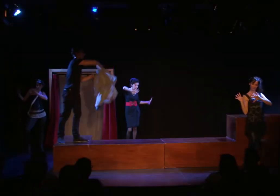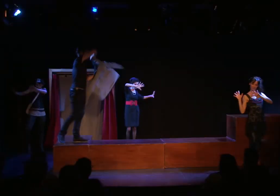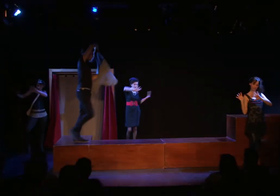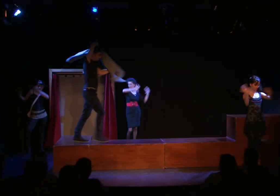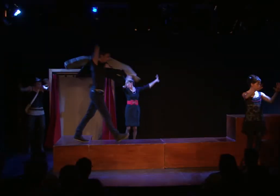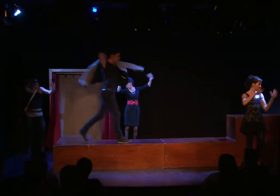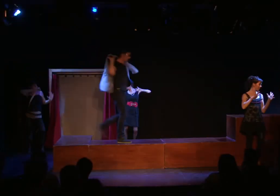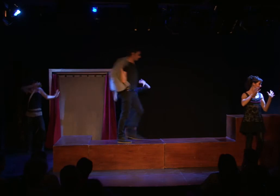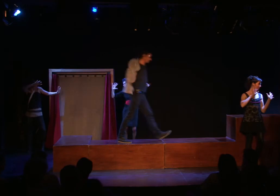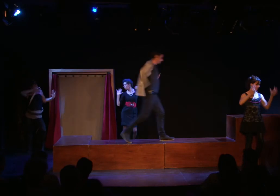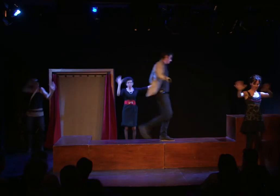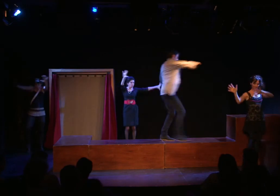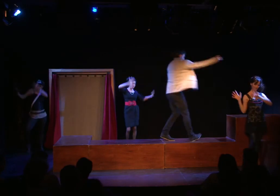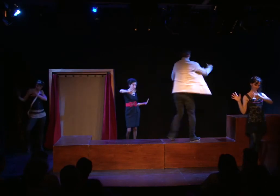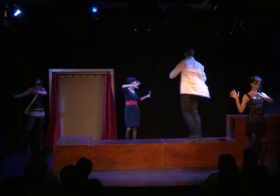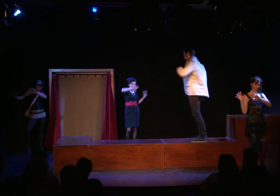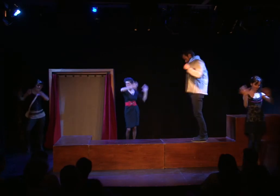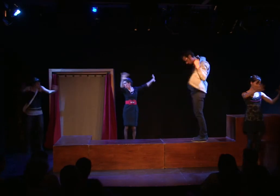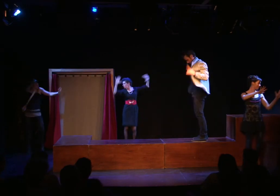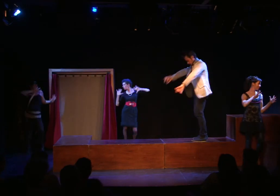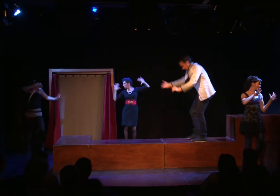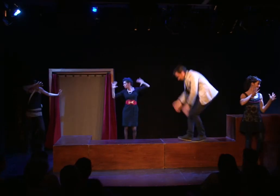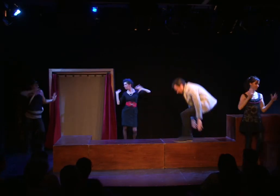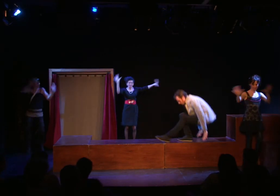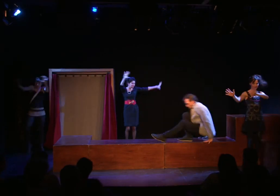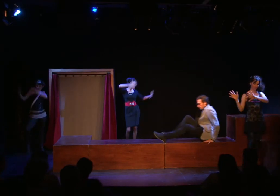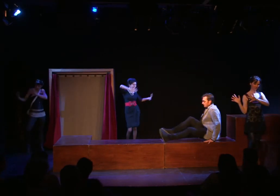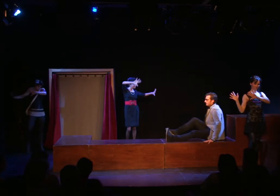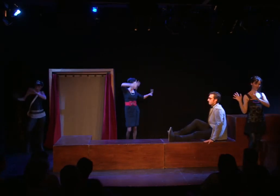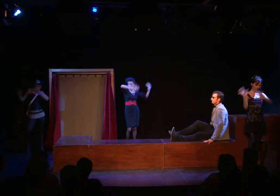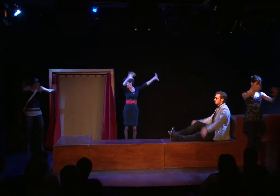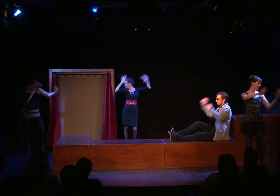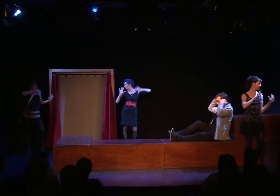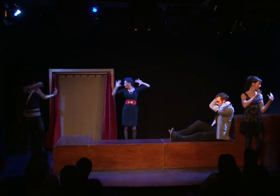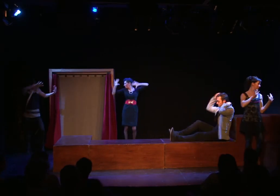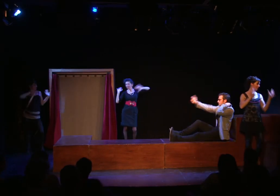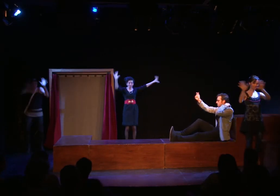Money is a reason to be Makes me just wanna sing